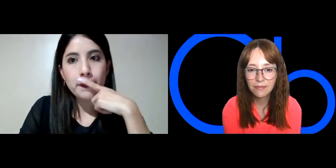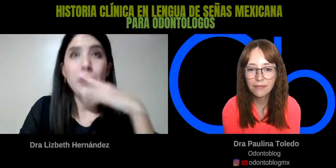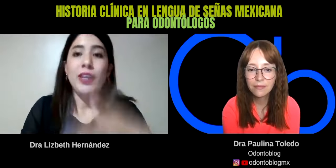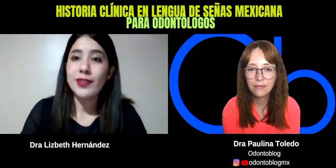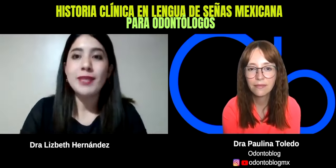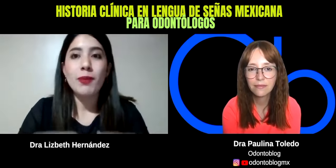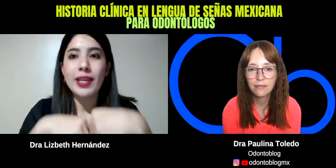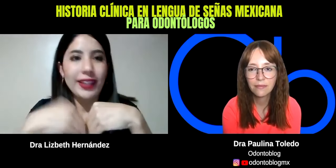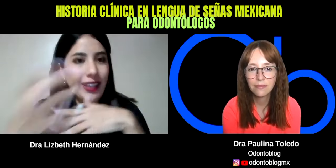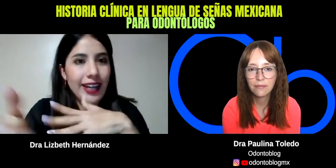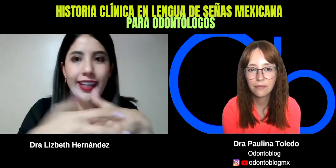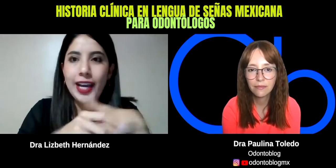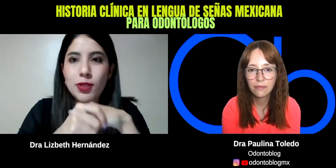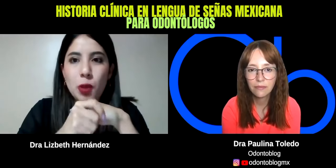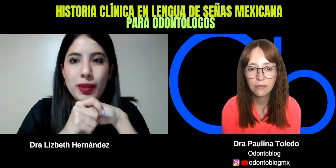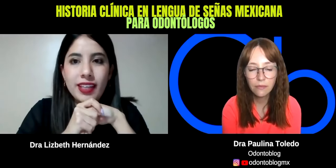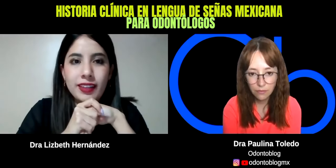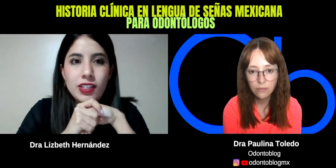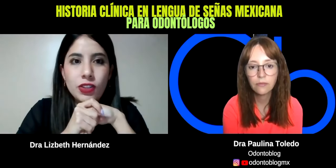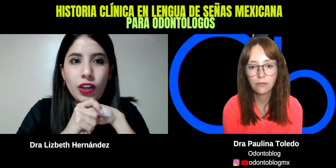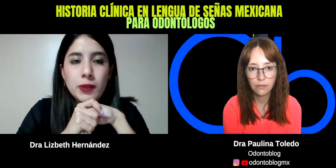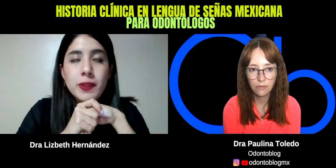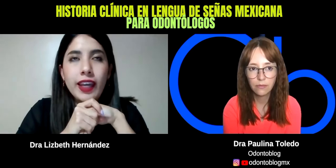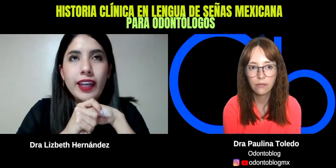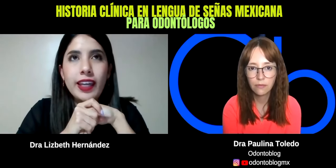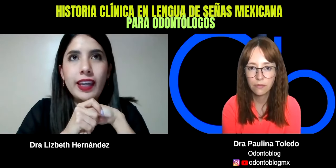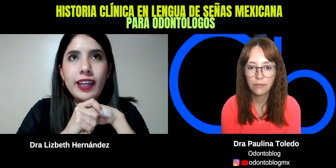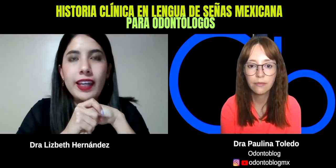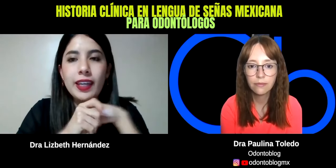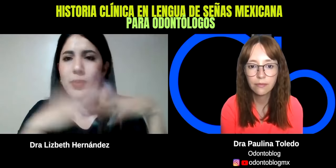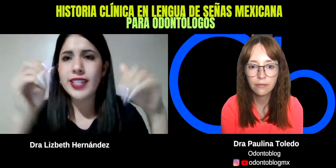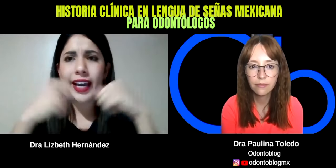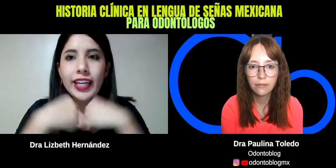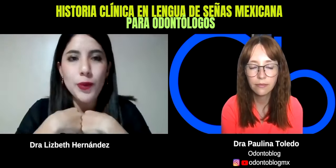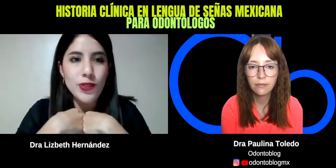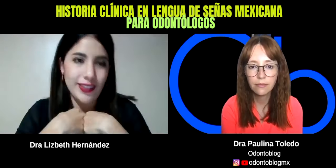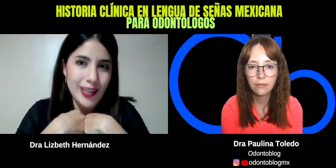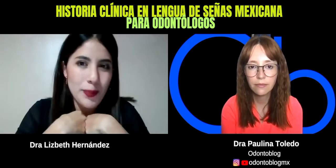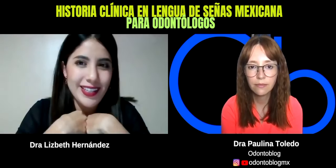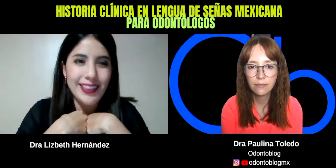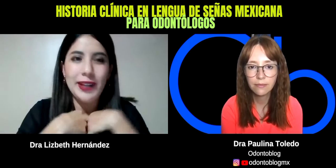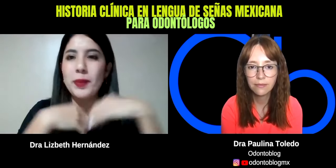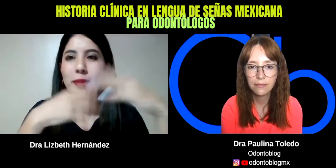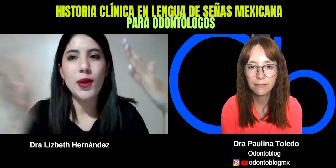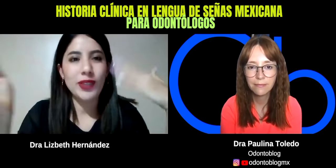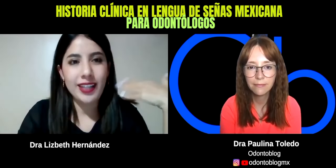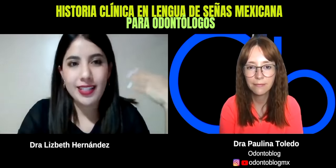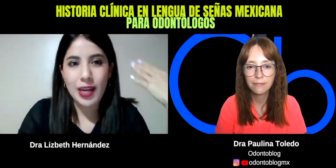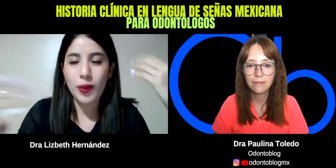Bueno, entonces vamos a imaginar que llega nuestro paciente sordo y pues llega y uno se tiene que presentar, ¿no? Primero lo tiene que saludar,